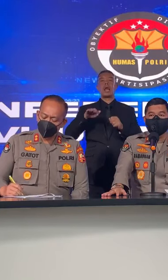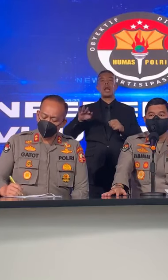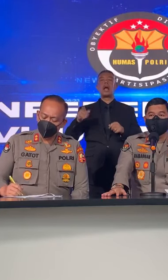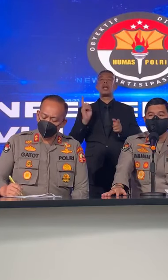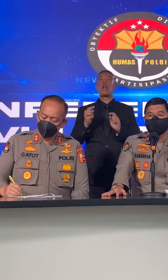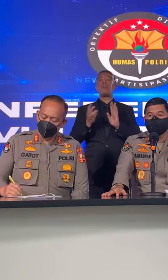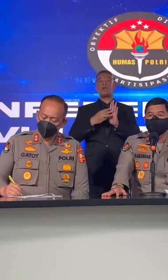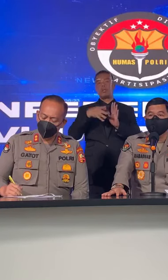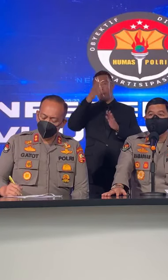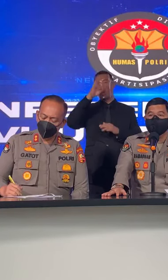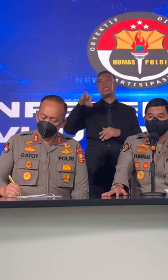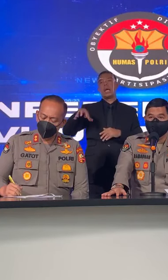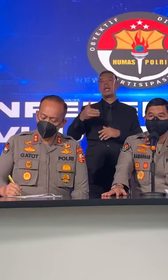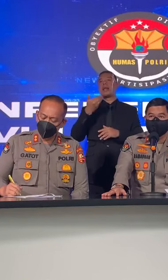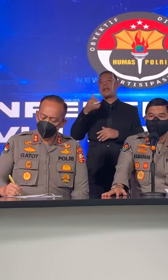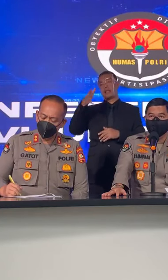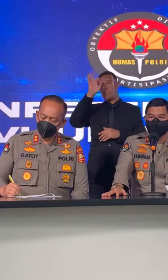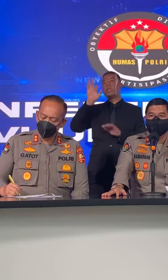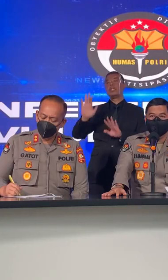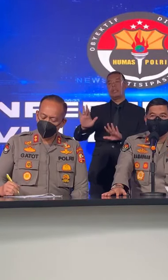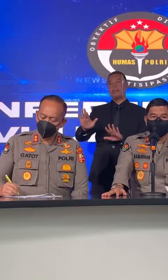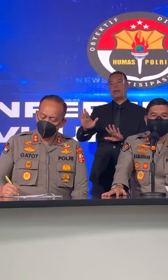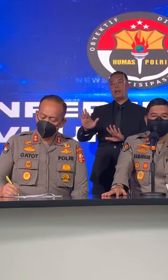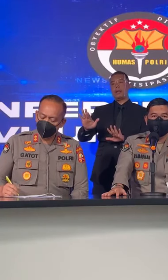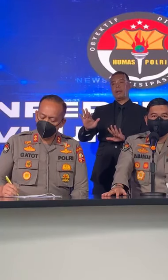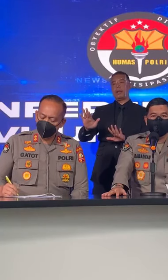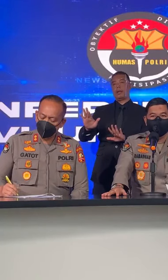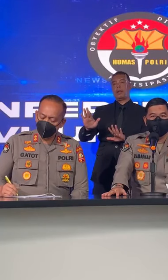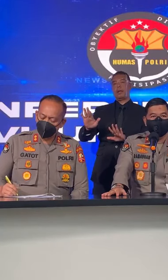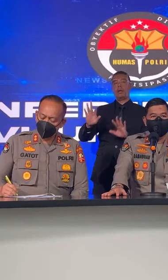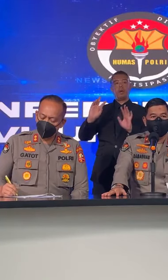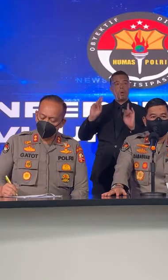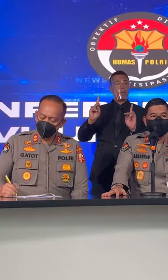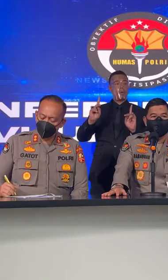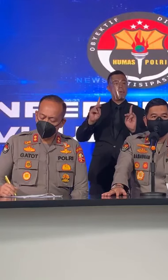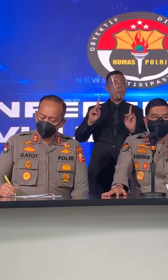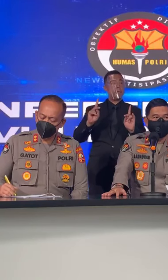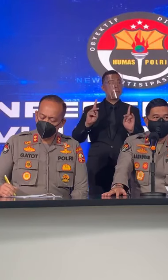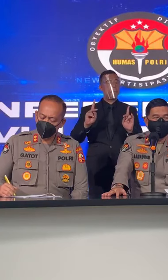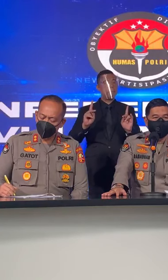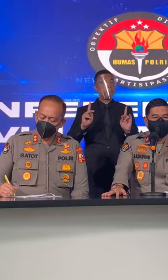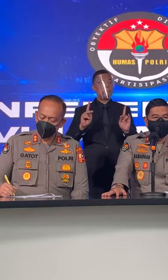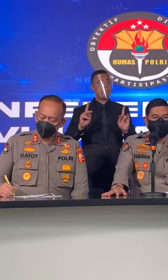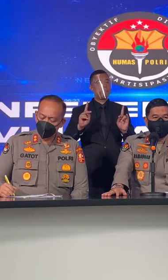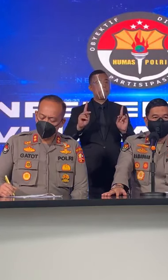Kasus Di Polda Tanyakan Polda Dulunya Oke Pak